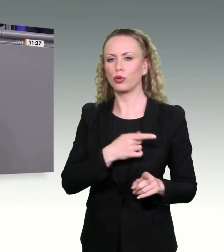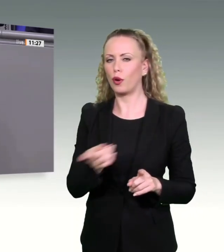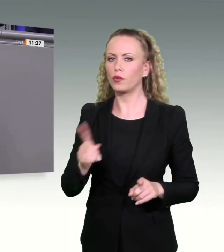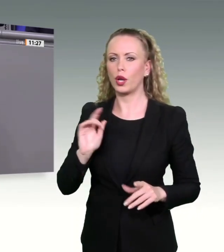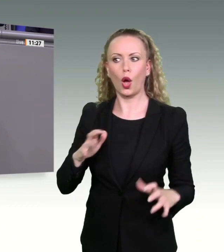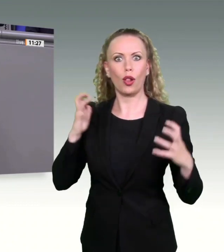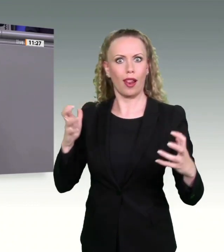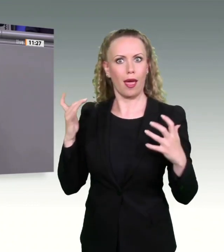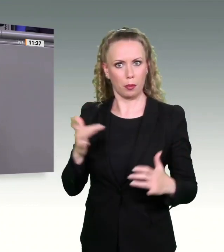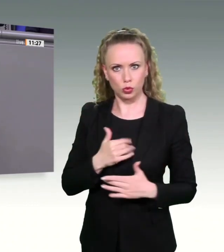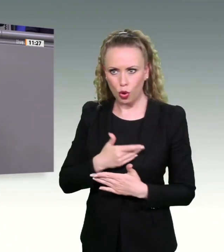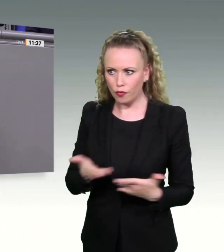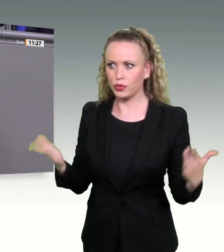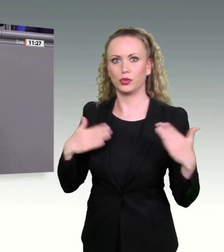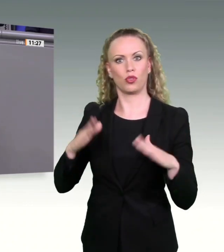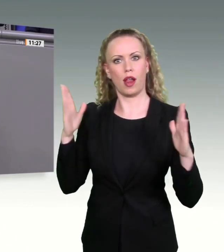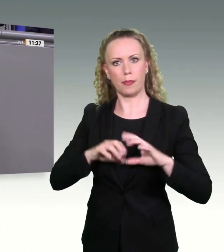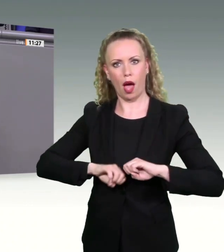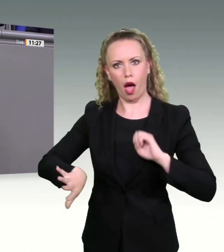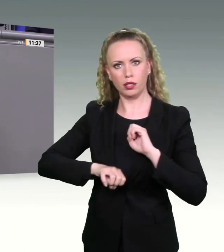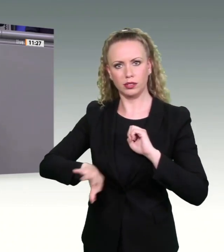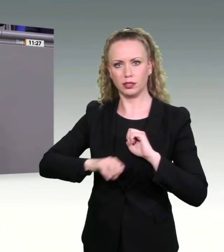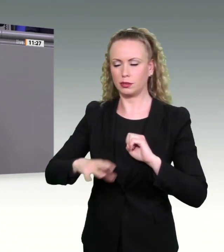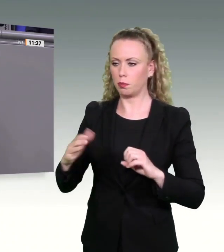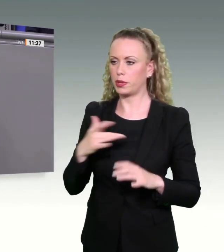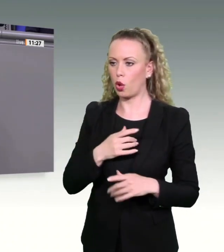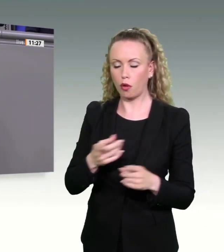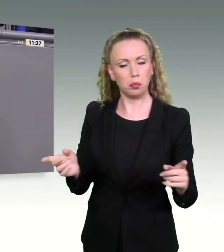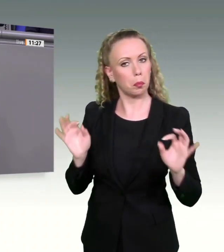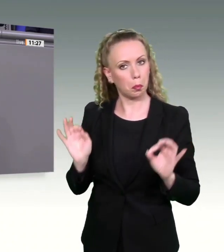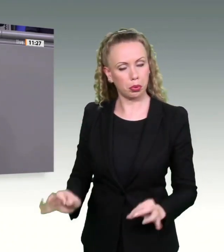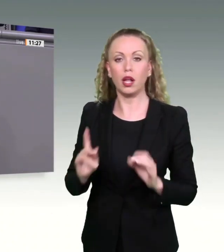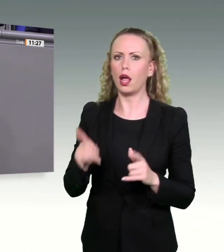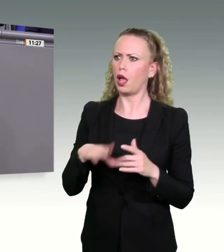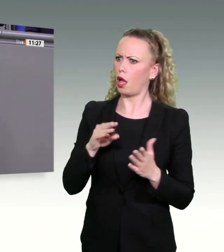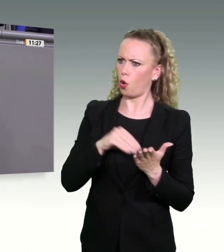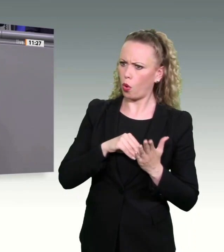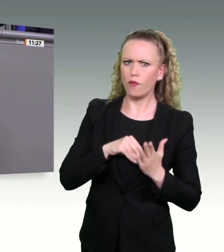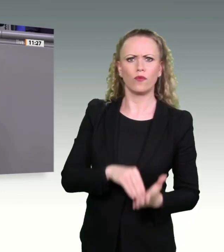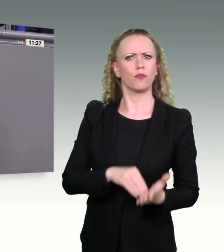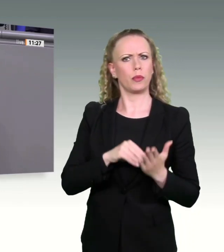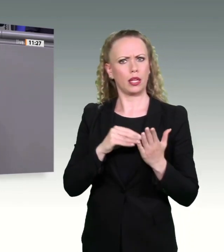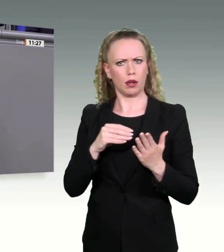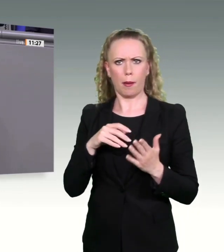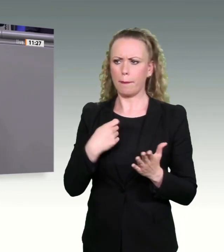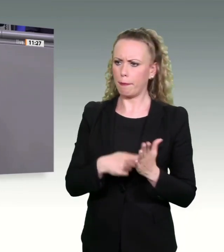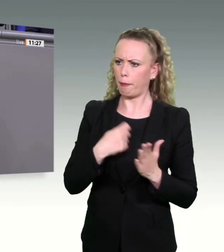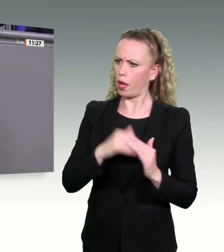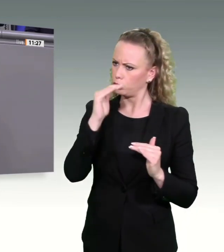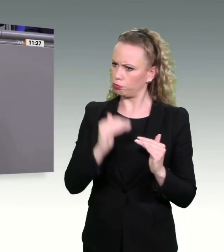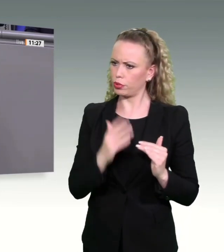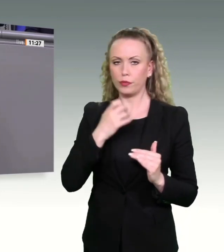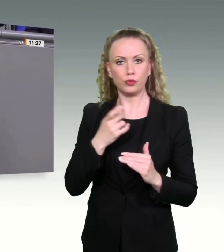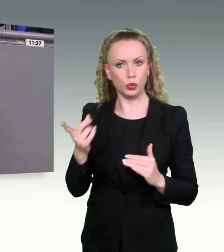befinden uns inmitten einer großen Wohnungs und Mietpreiskrise. Auch die wollen Sie lösen durch mehr bezahlbaren Geschosswohnungsbau. Nicht